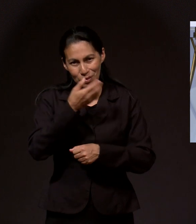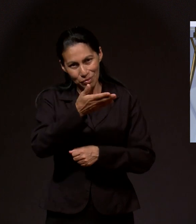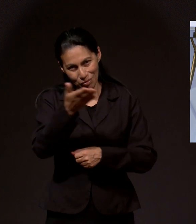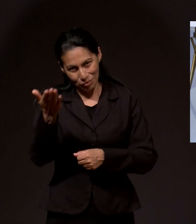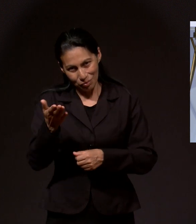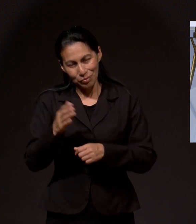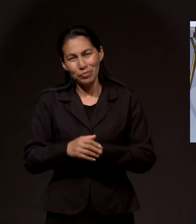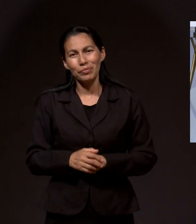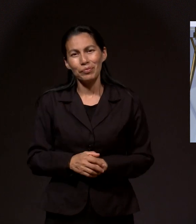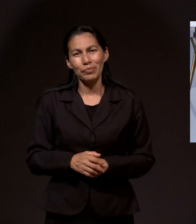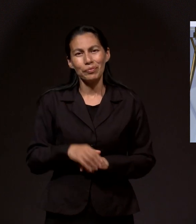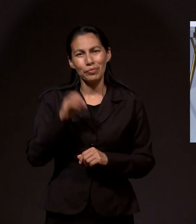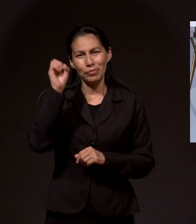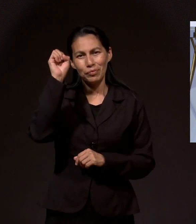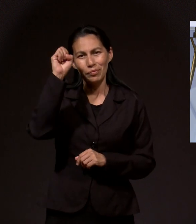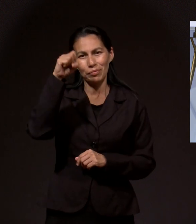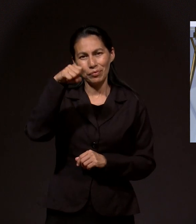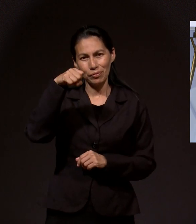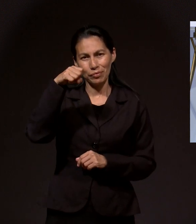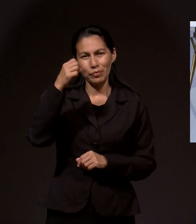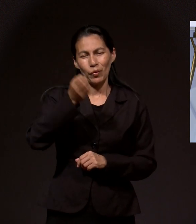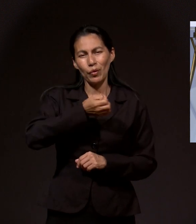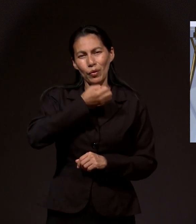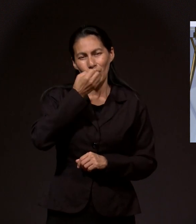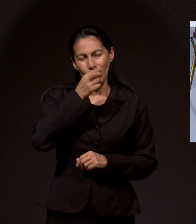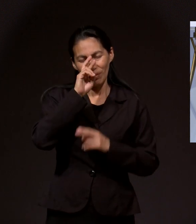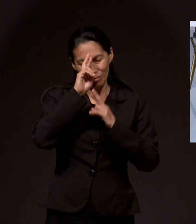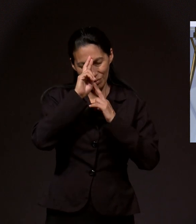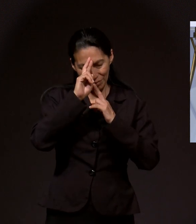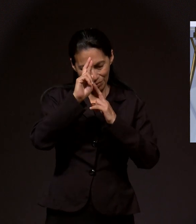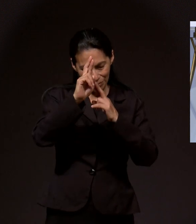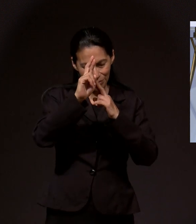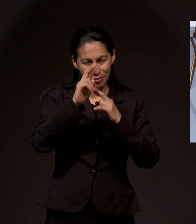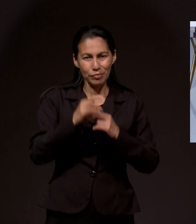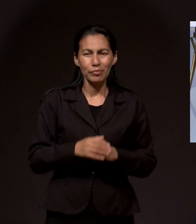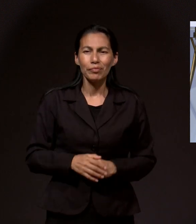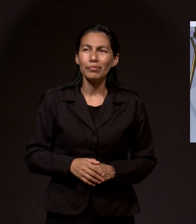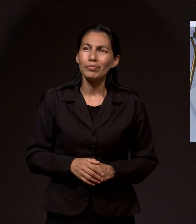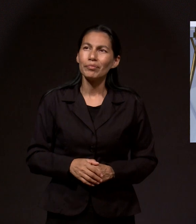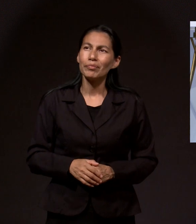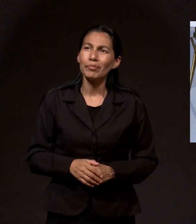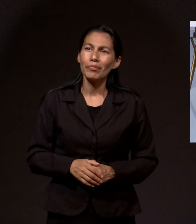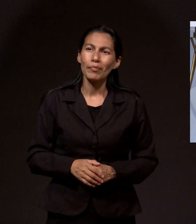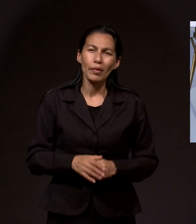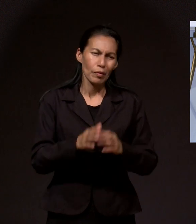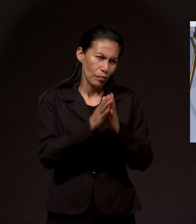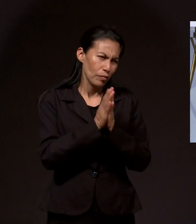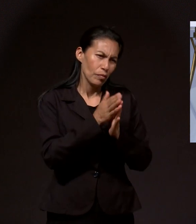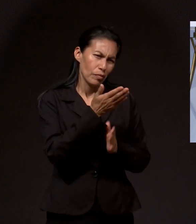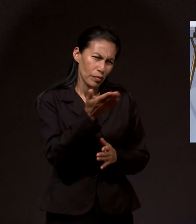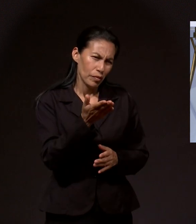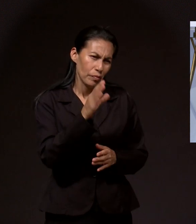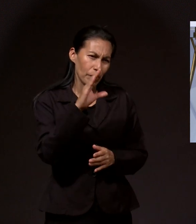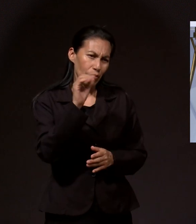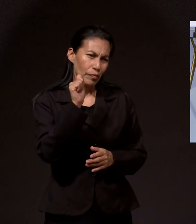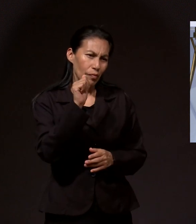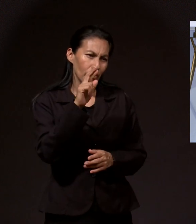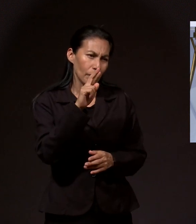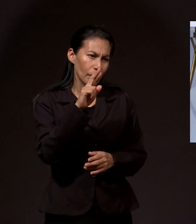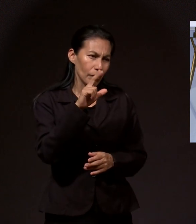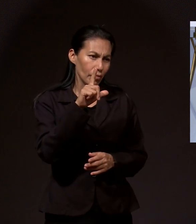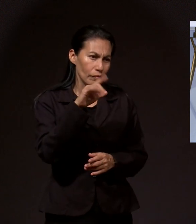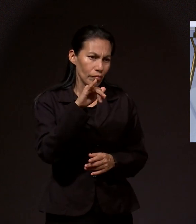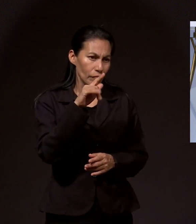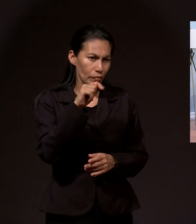Les invito a todos ustedes que tengan la bondad de inclinar su rostro en respeto para dirigirnos a Dios en oración. Yo le voy a pedir a